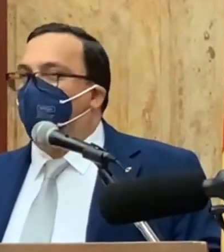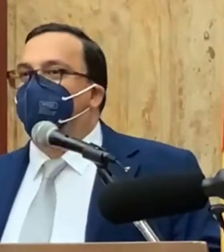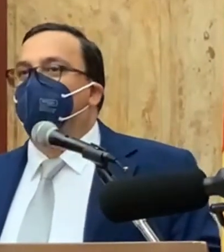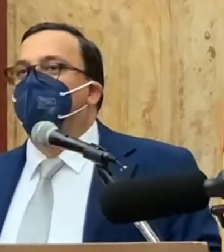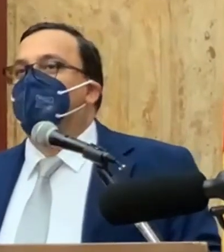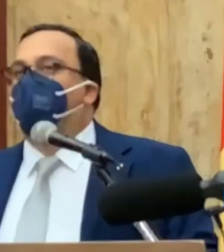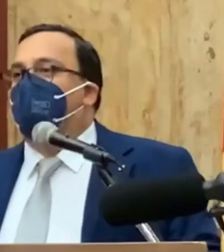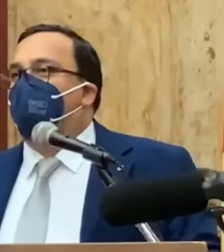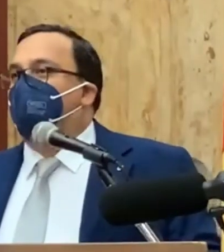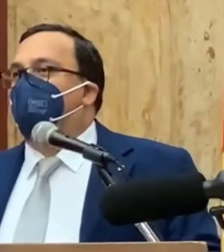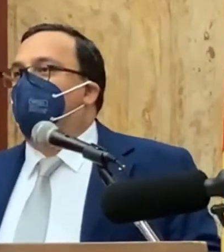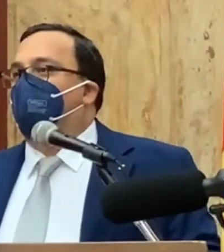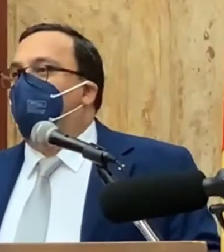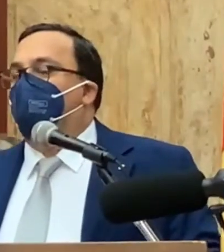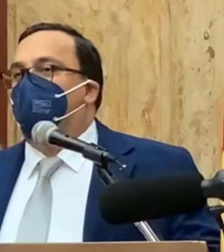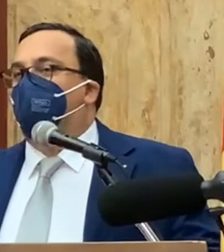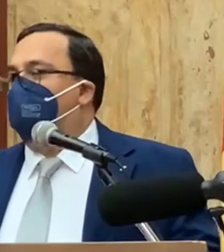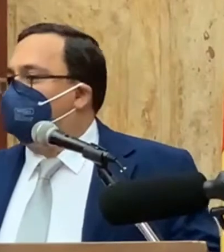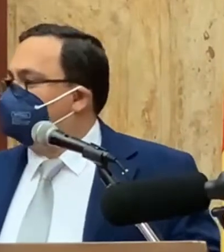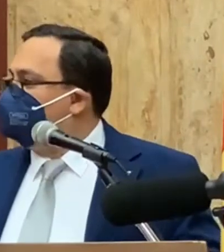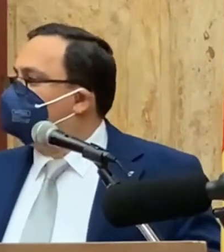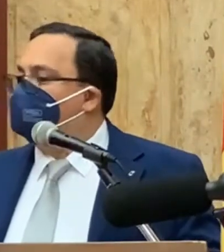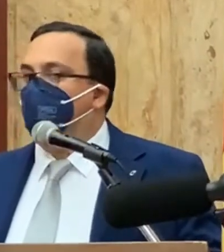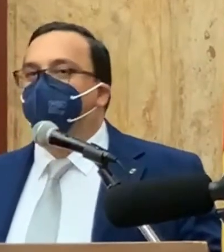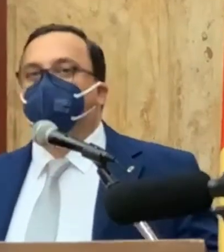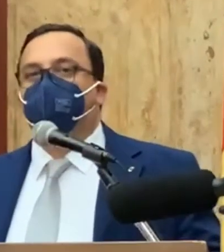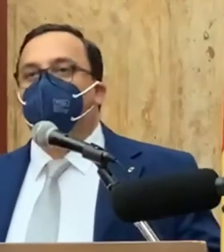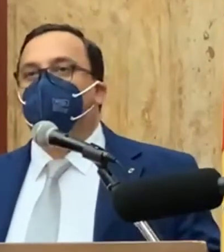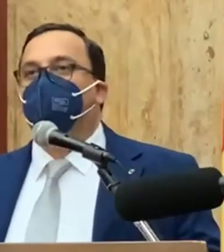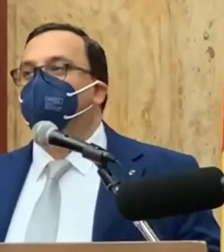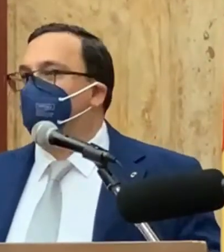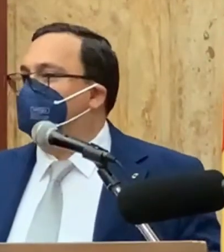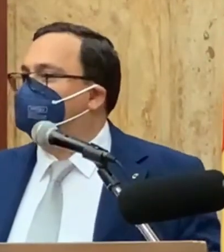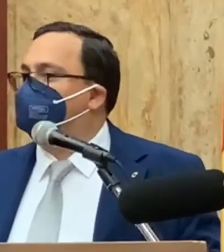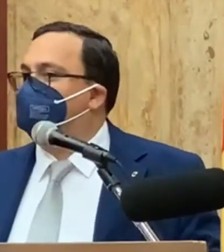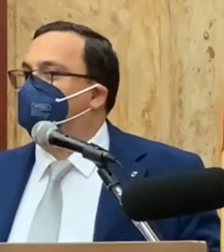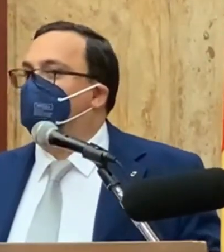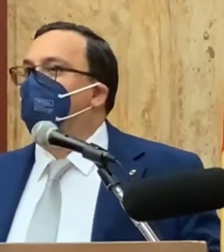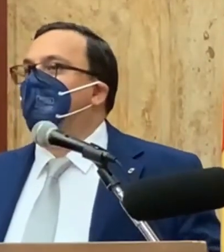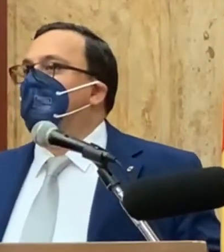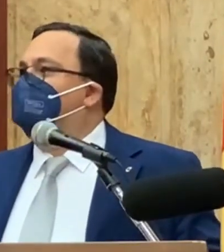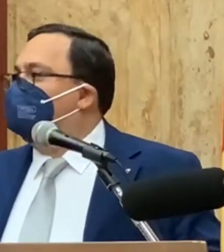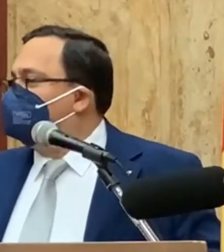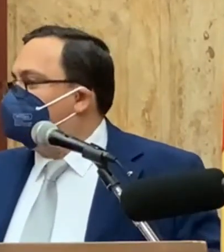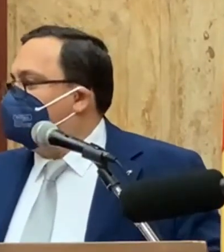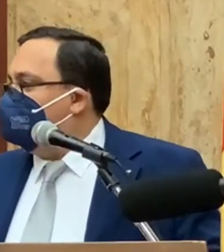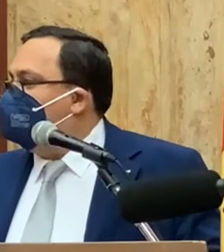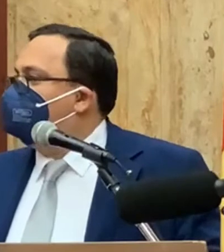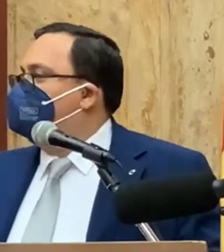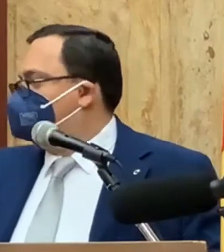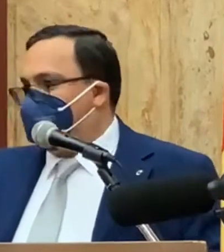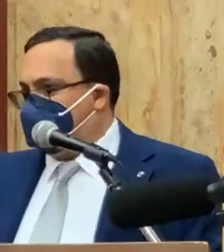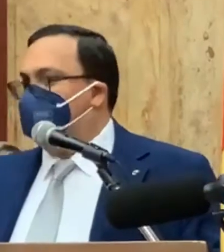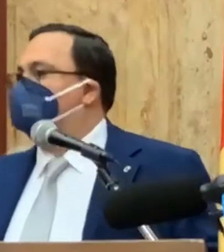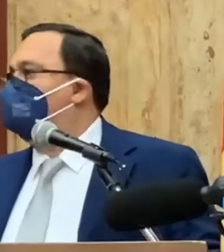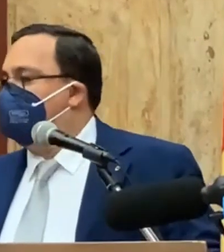loro forze per arrivare ad una soluzione importante per la città. Quindi oltre a lei,